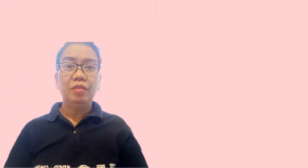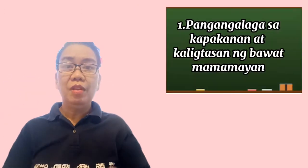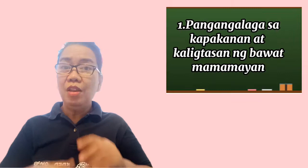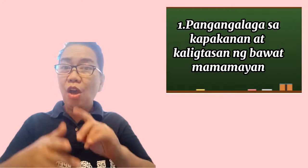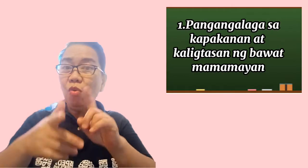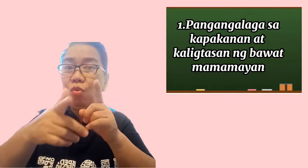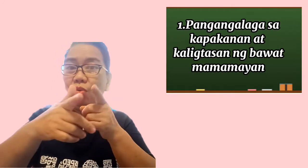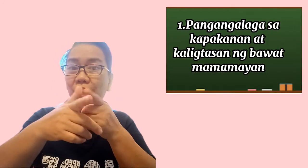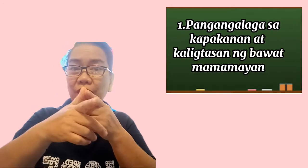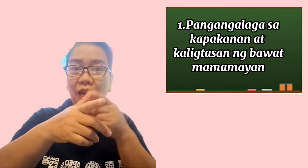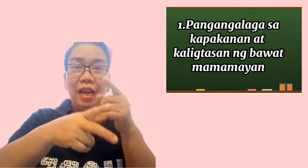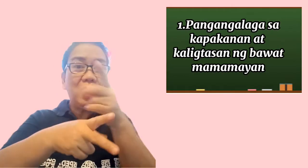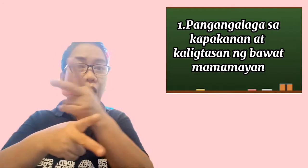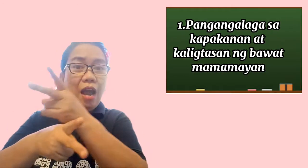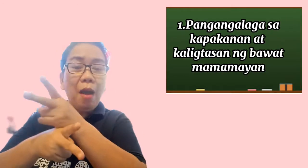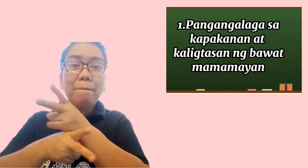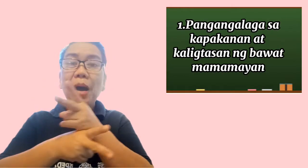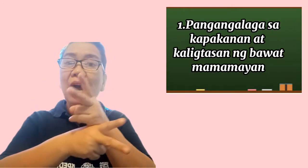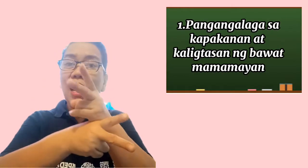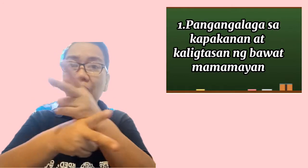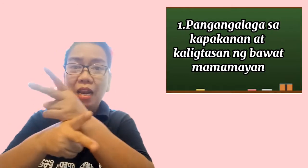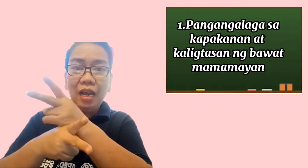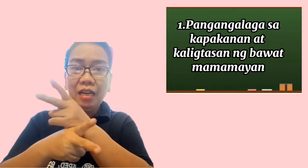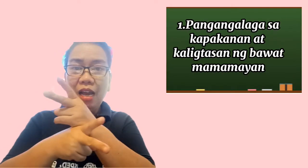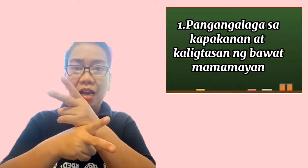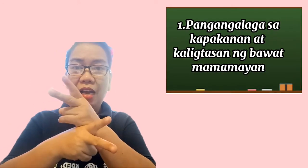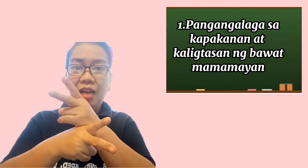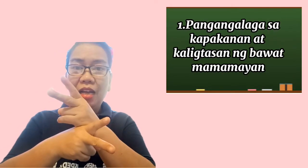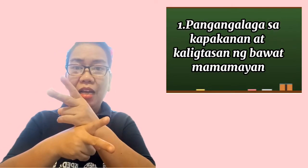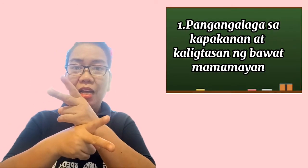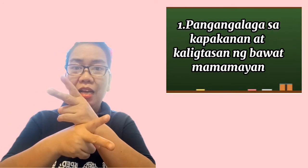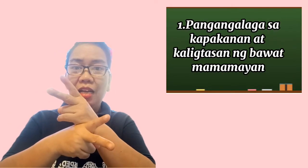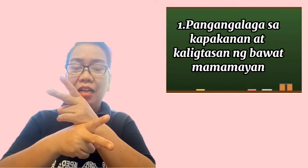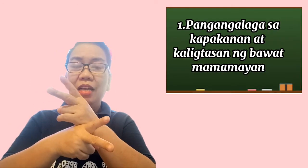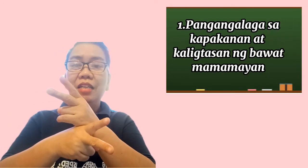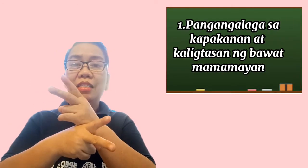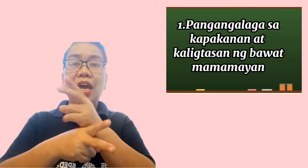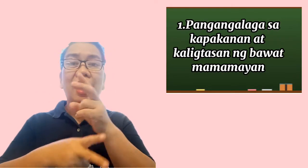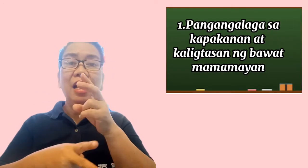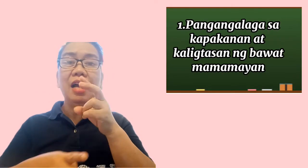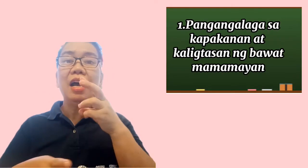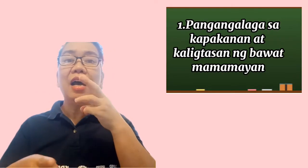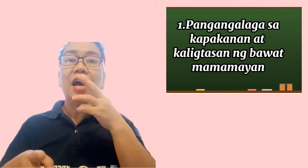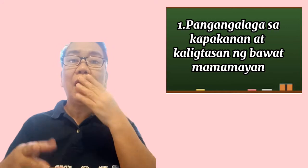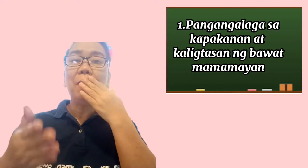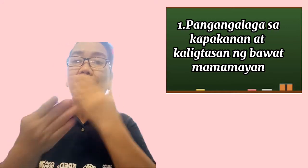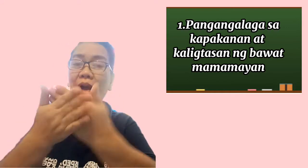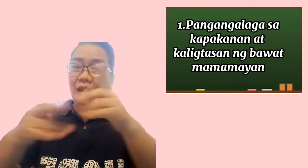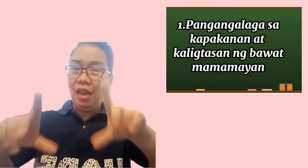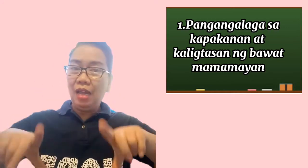Nangunguna dyan ay ang pangangalaga sa kapakanan